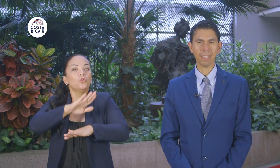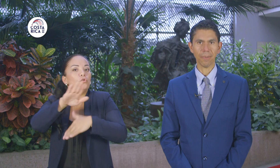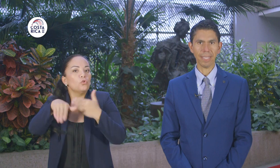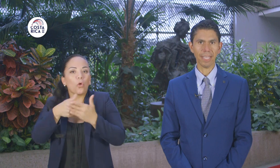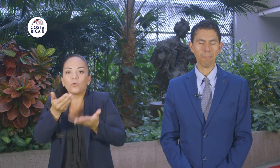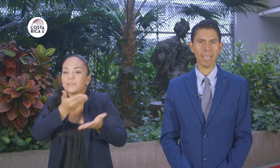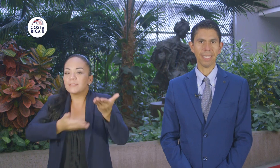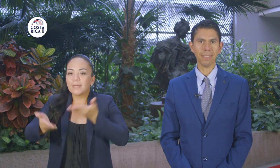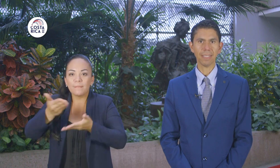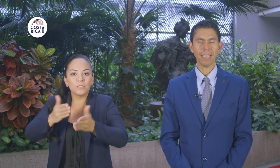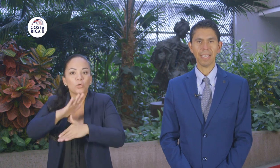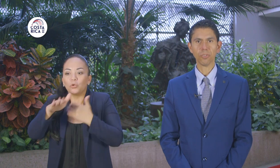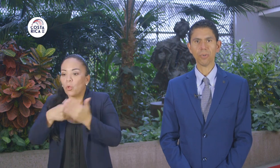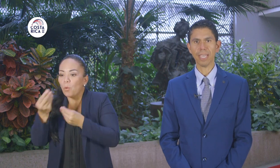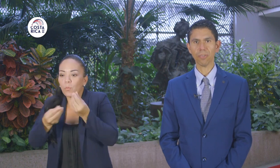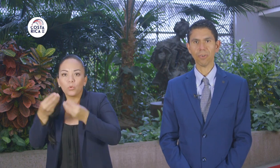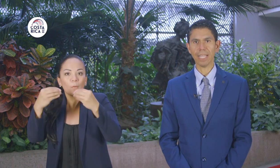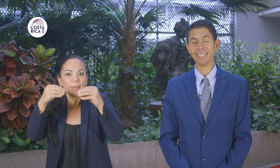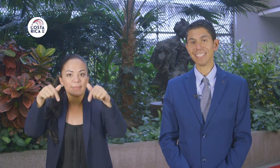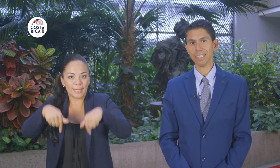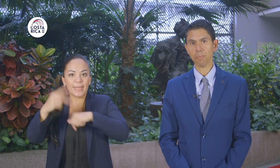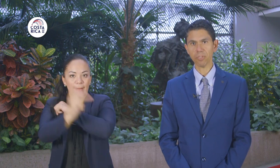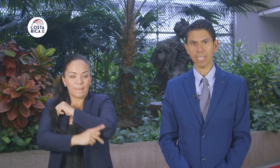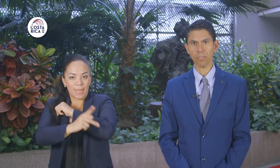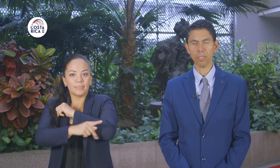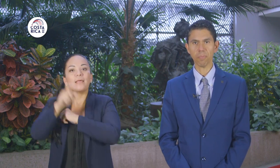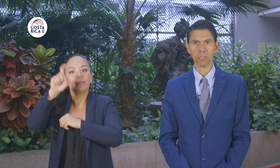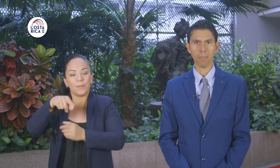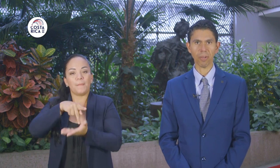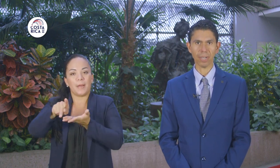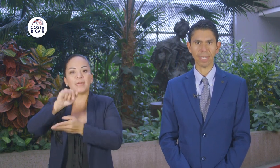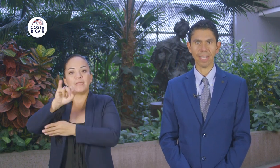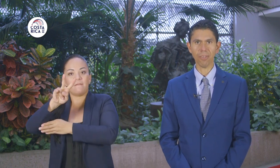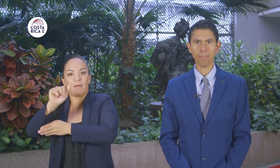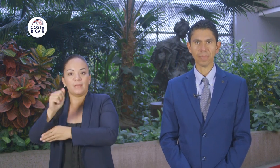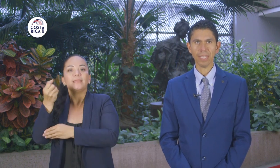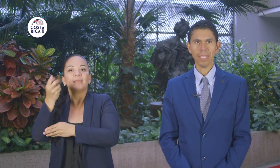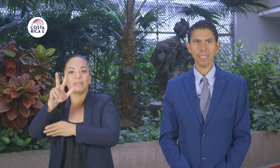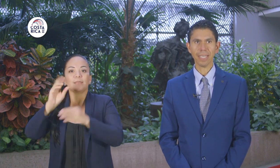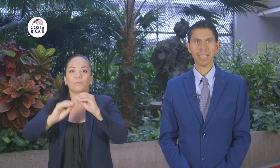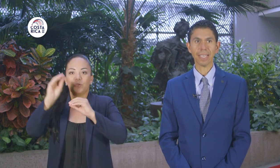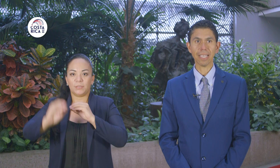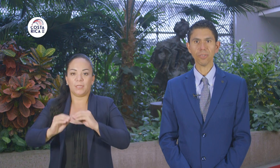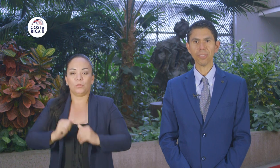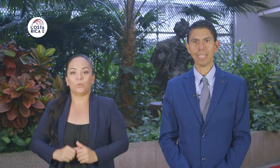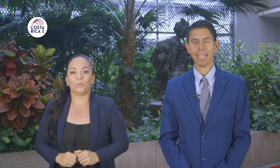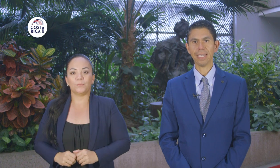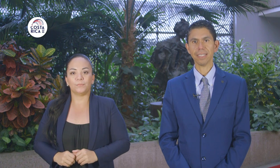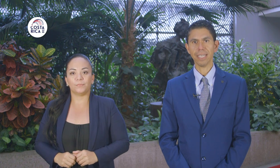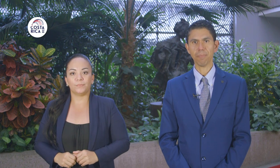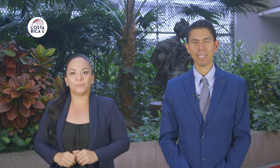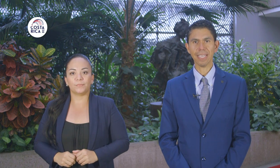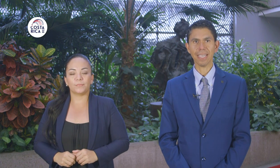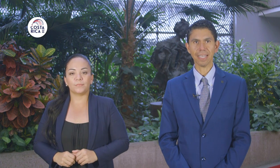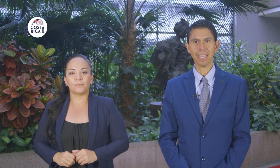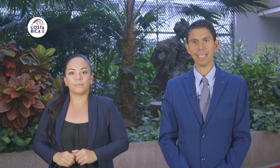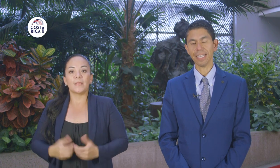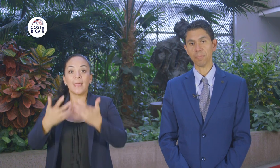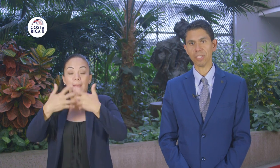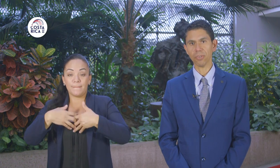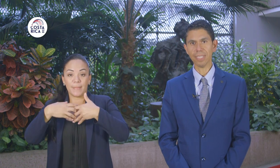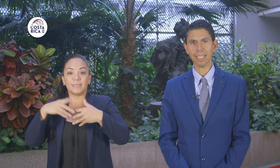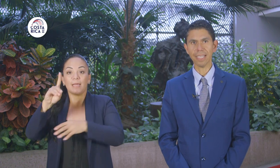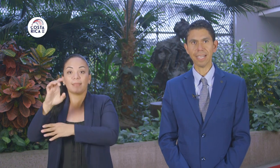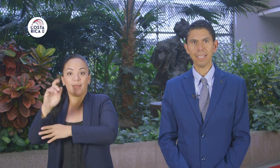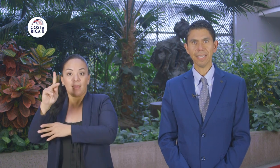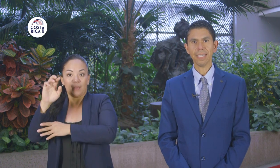bien que se vende en el país es sujeto al 13% de impuesto al valor agregado. Y en el caso de la empresa DECRA y